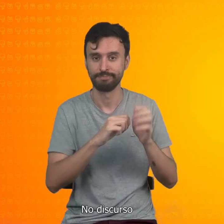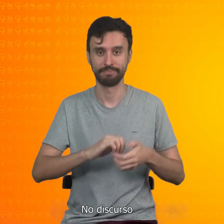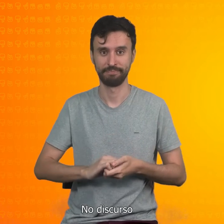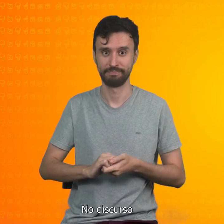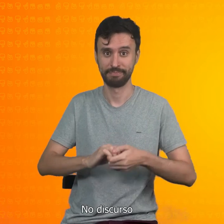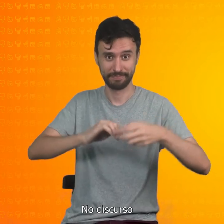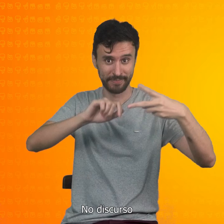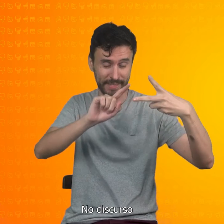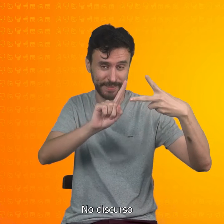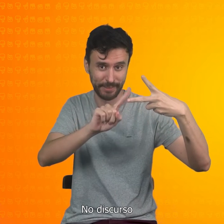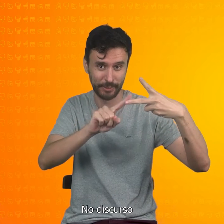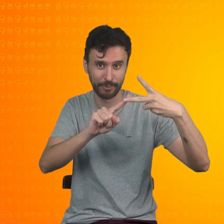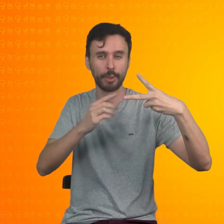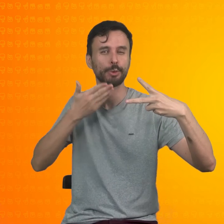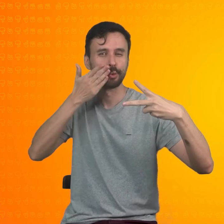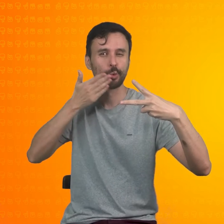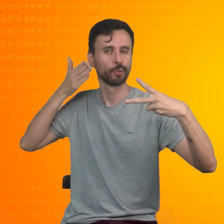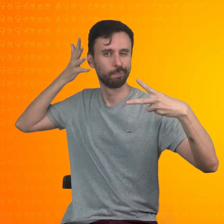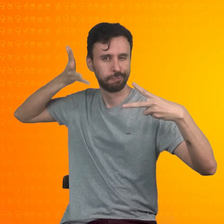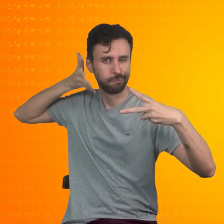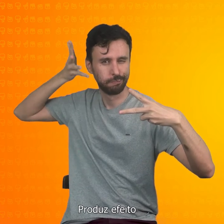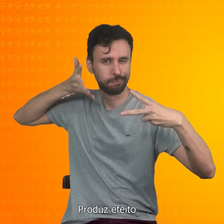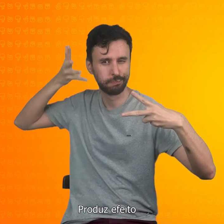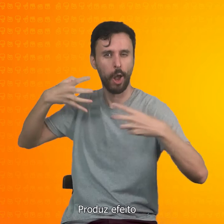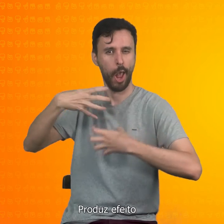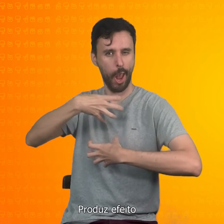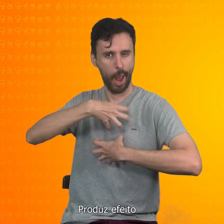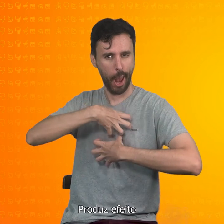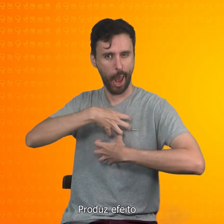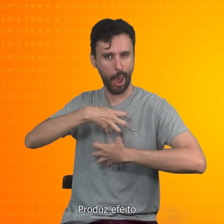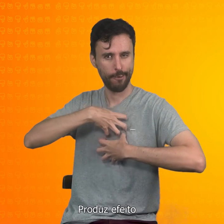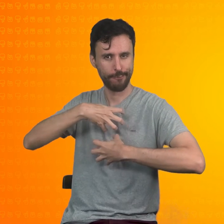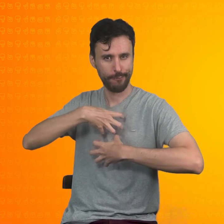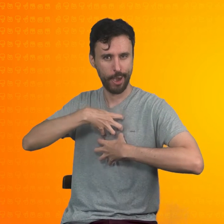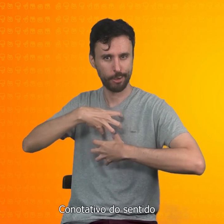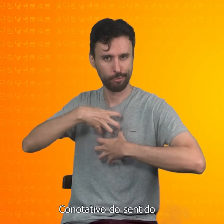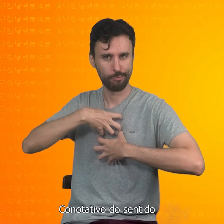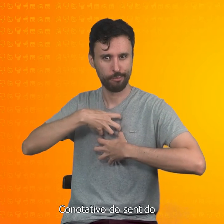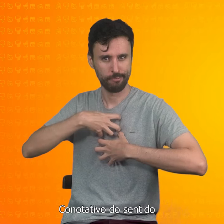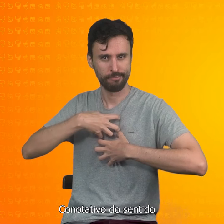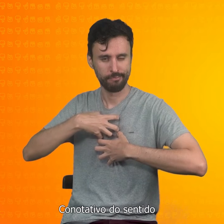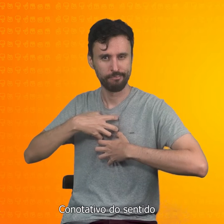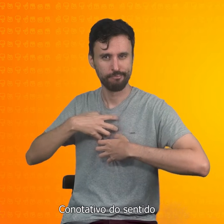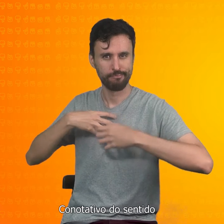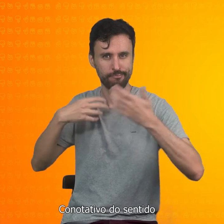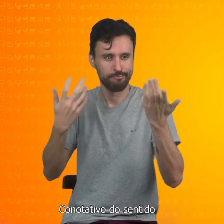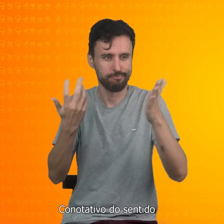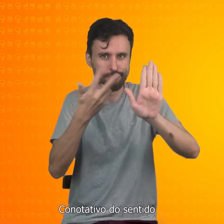No discurso, produz o efeito conotativo do sentido,